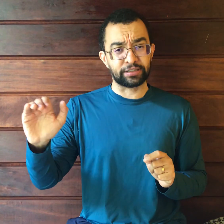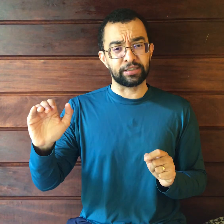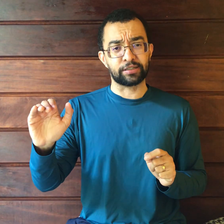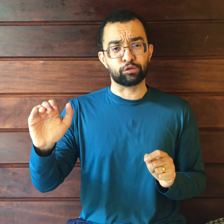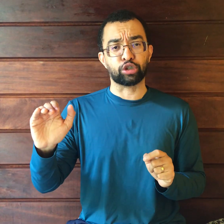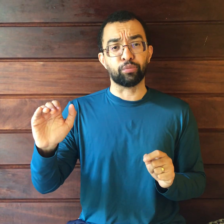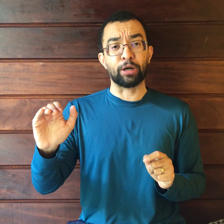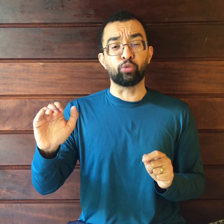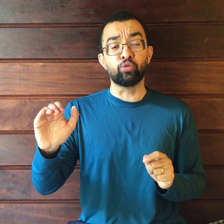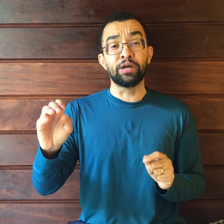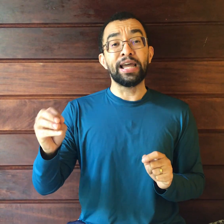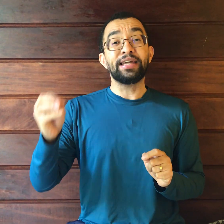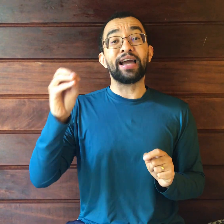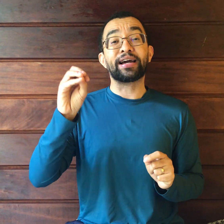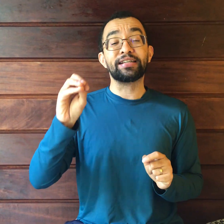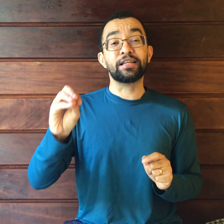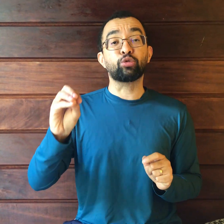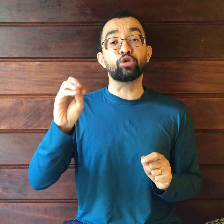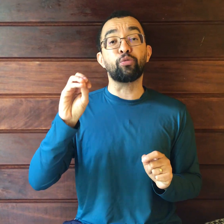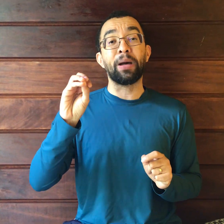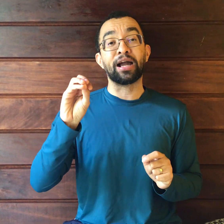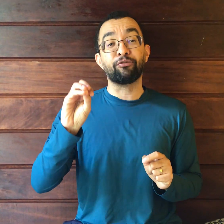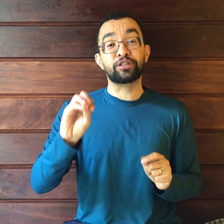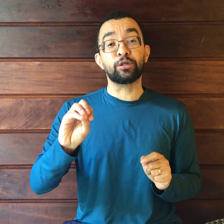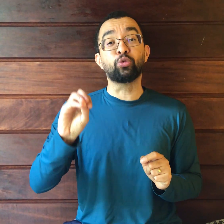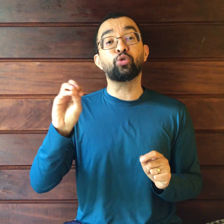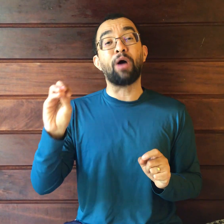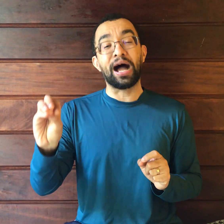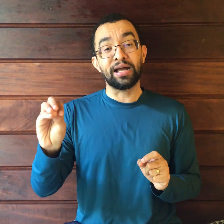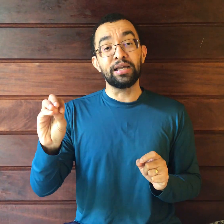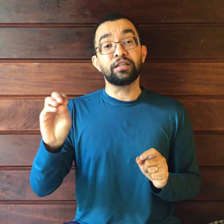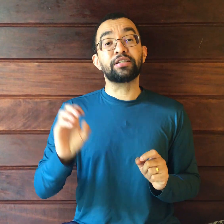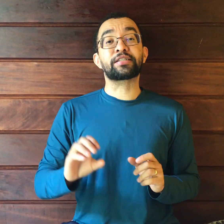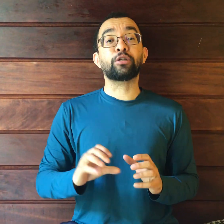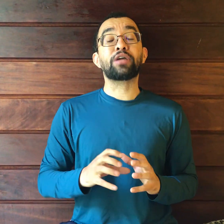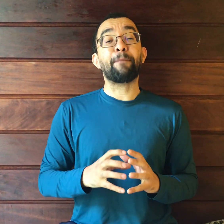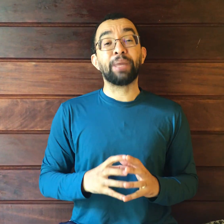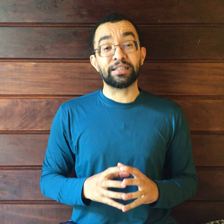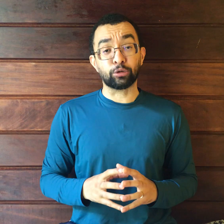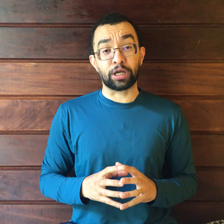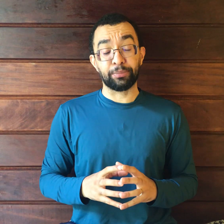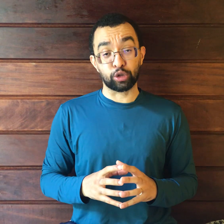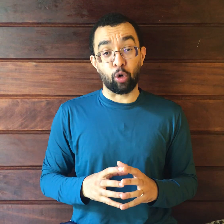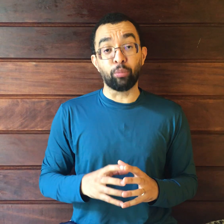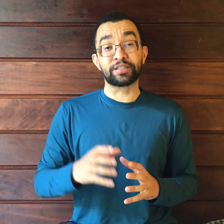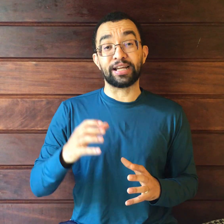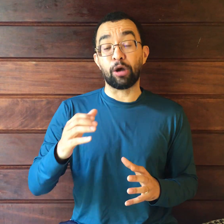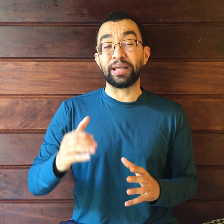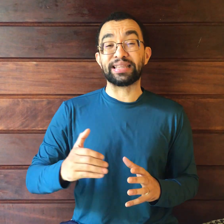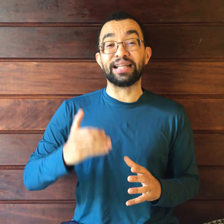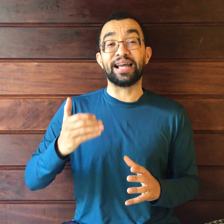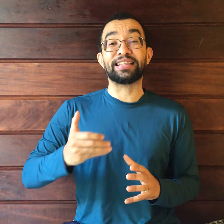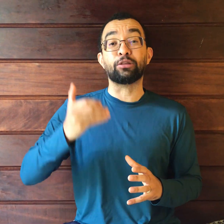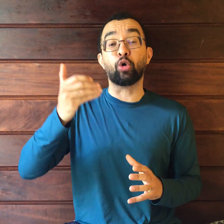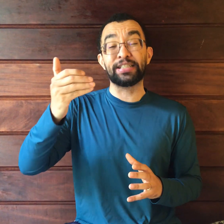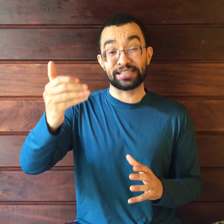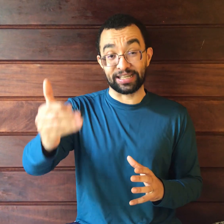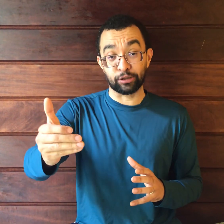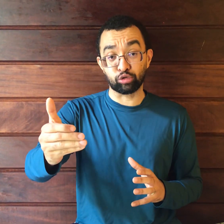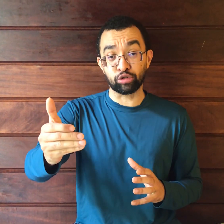esse inciso de número 1 e acrescentou-se o parágrafo 2º A, dizendo que a pena do crime de roubo seria aumentada em até dois terços,